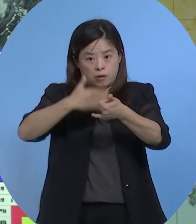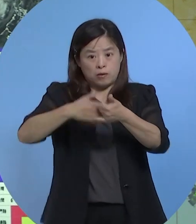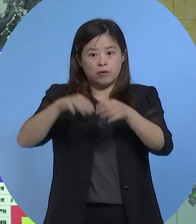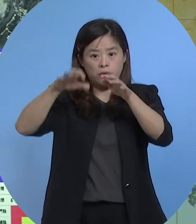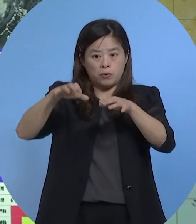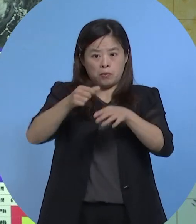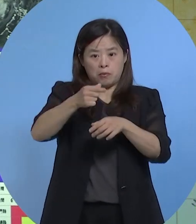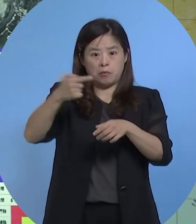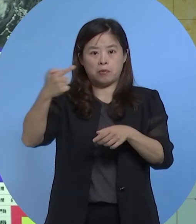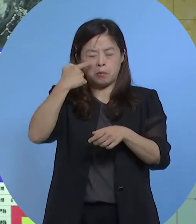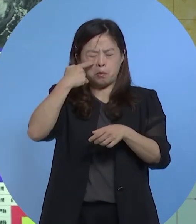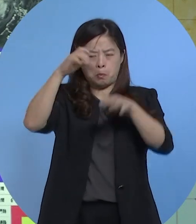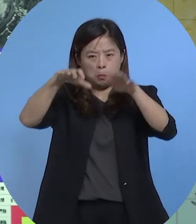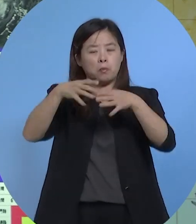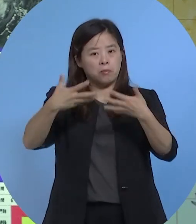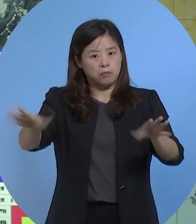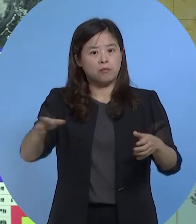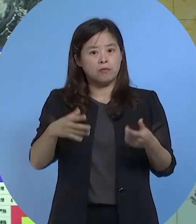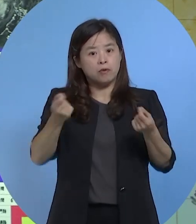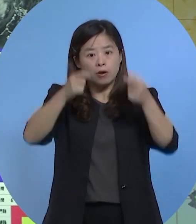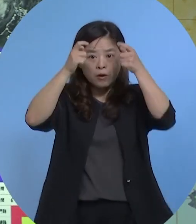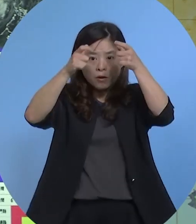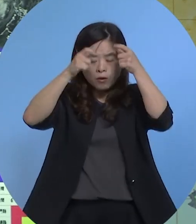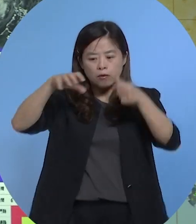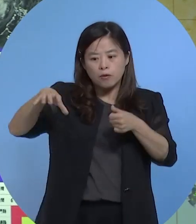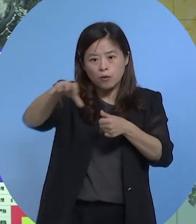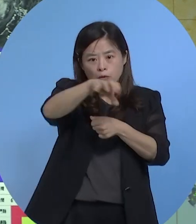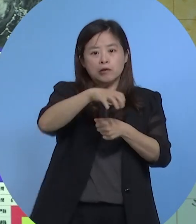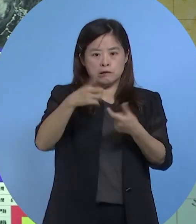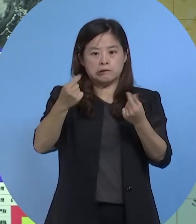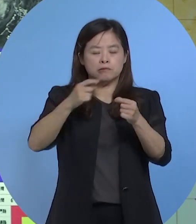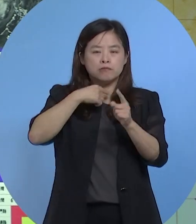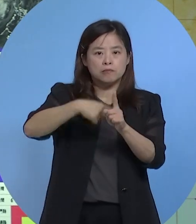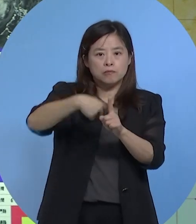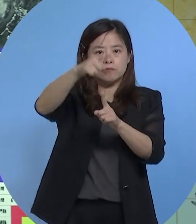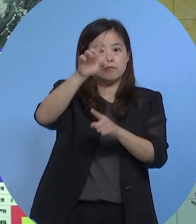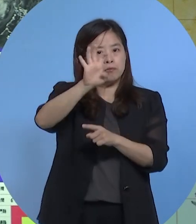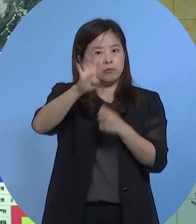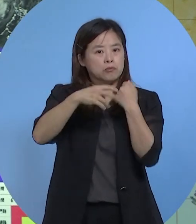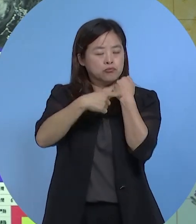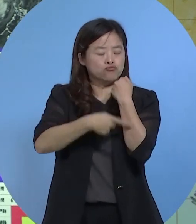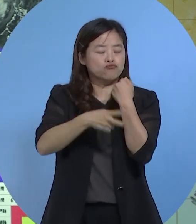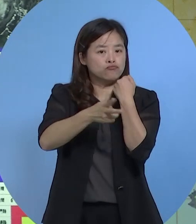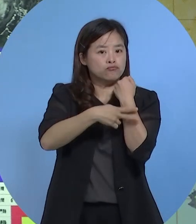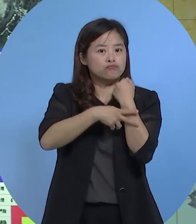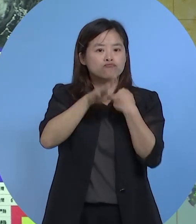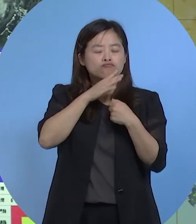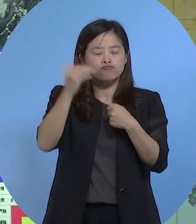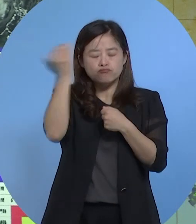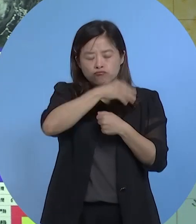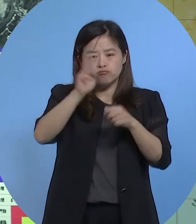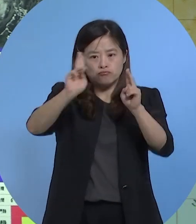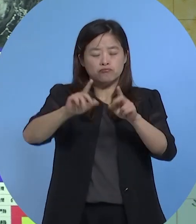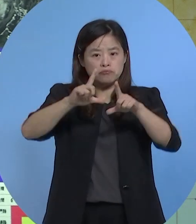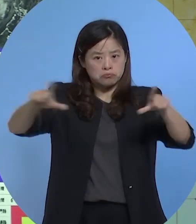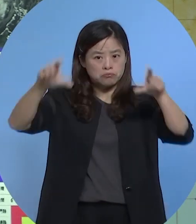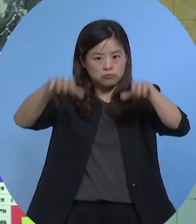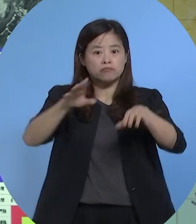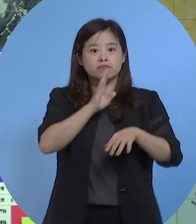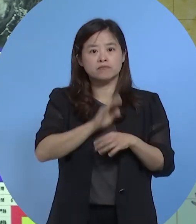出现了比较明显的降雨像高雄有些地方十余样有来到四十毫米是局部短时大雨的等级哦中部